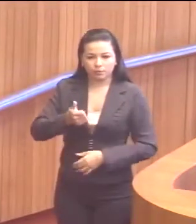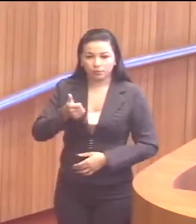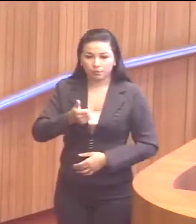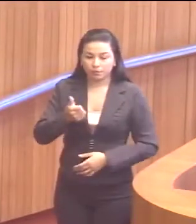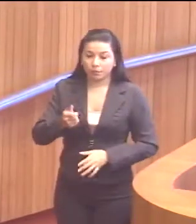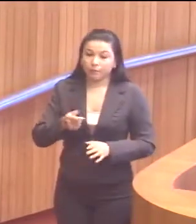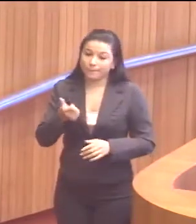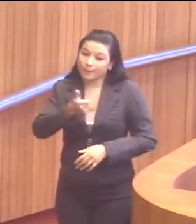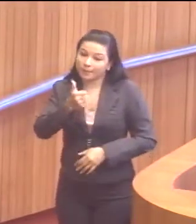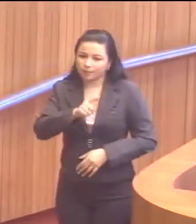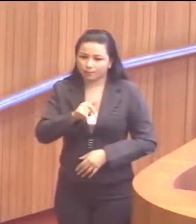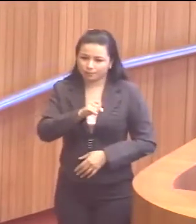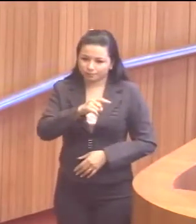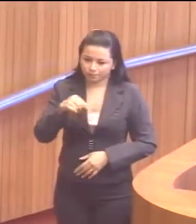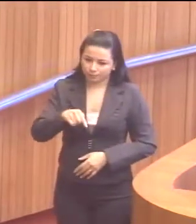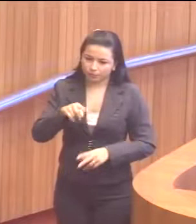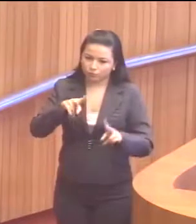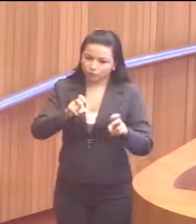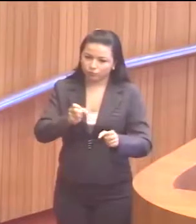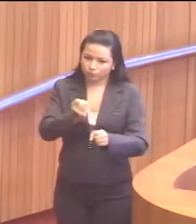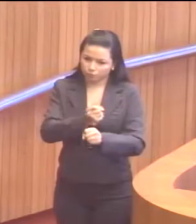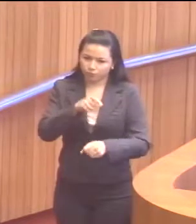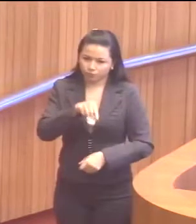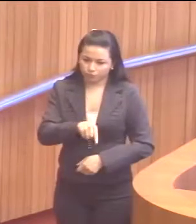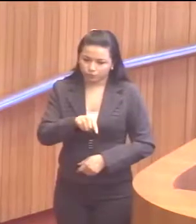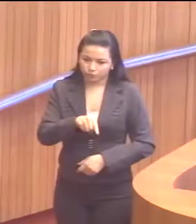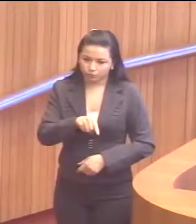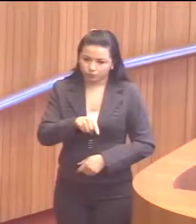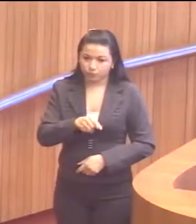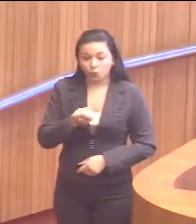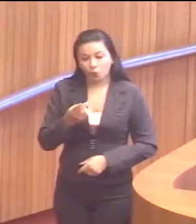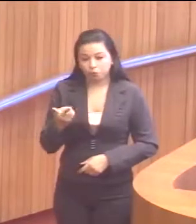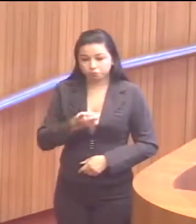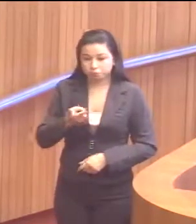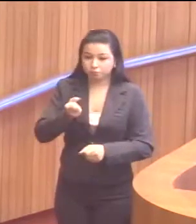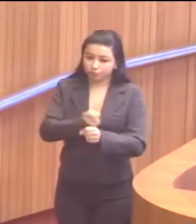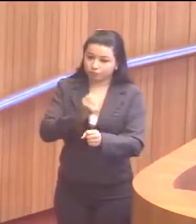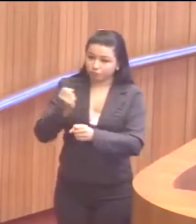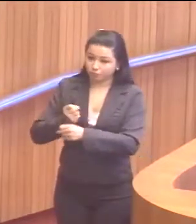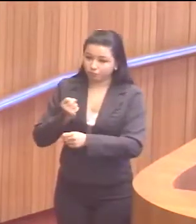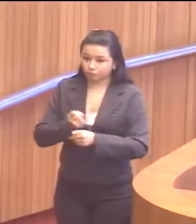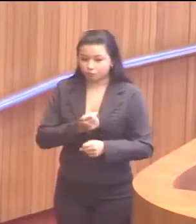primeira licitação em relação a essa obra, ou a essas obras.